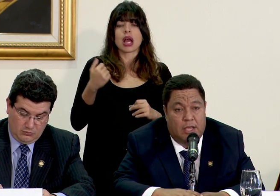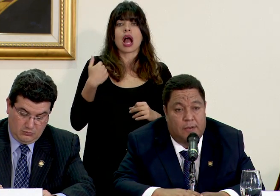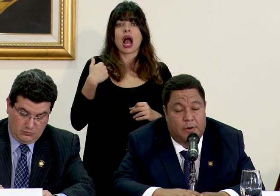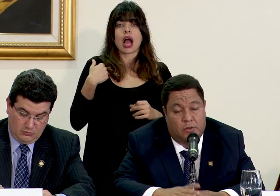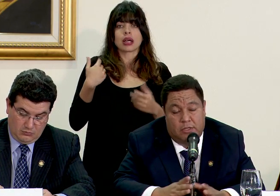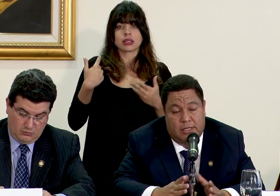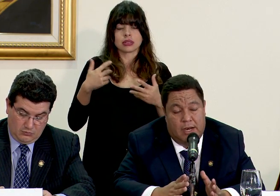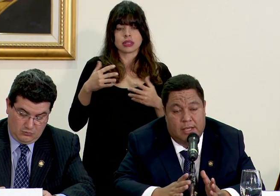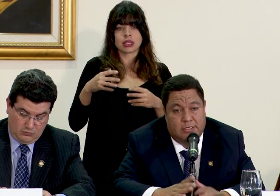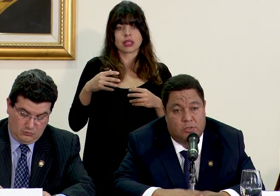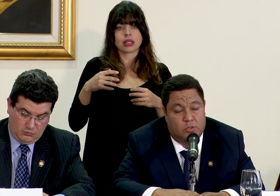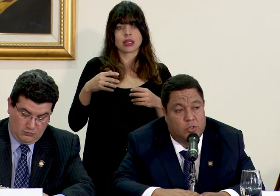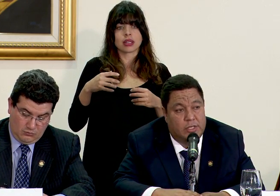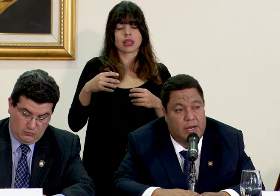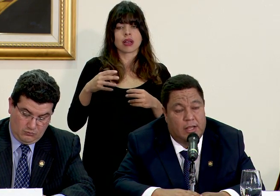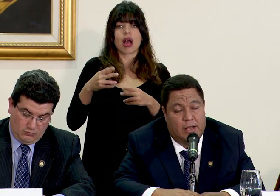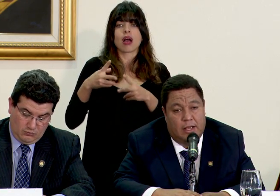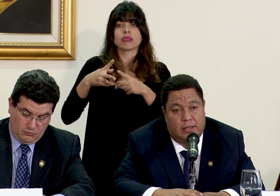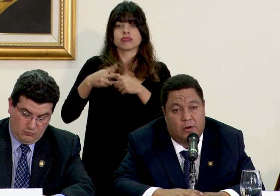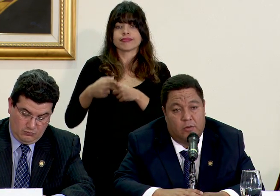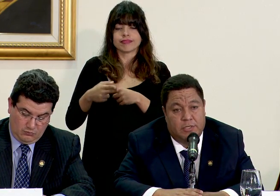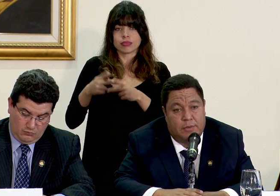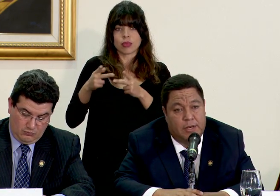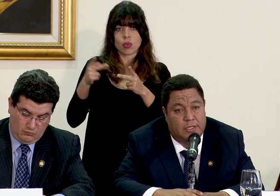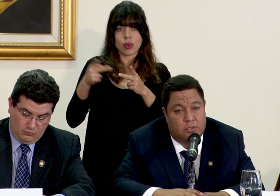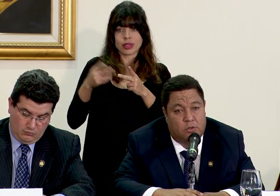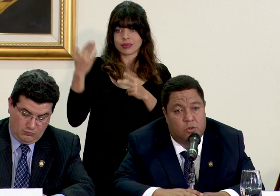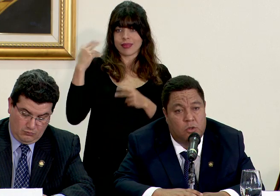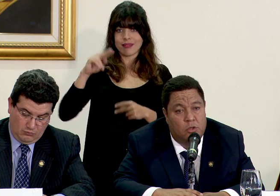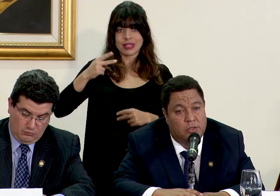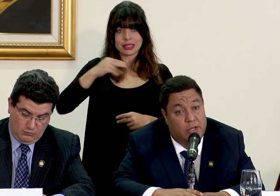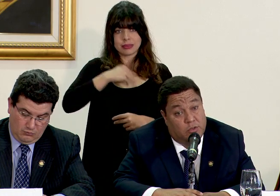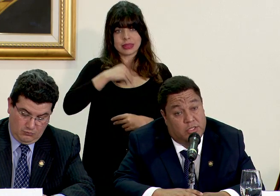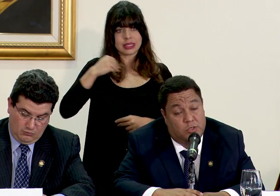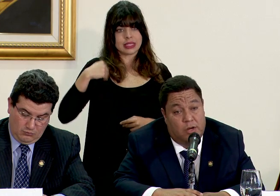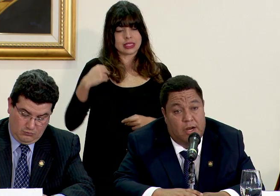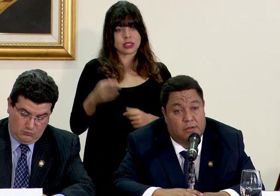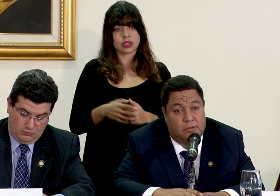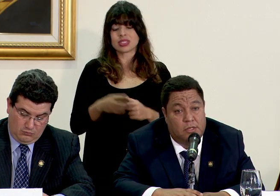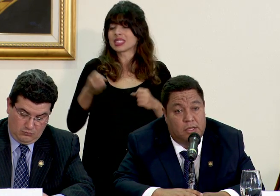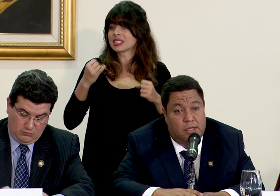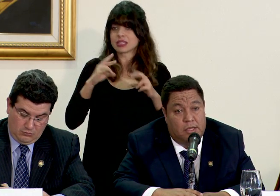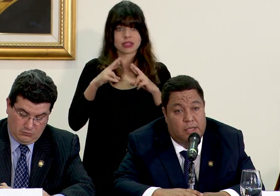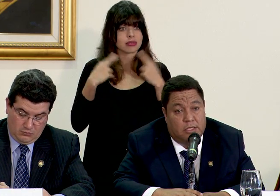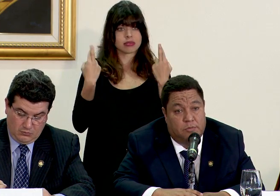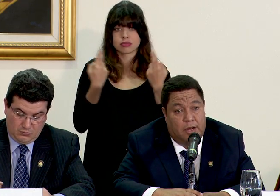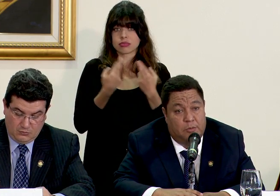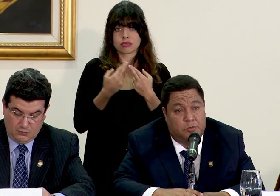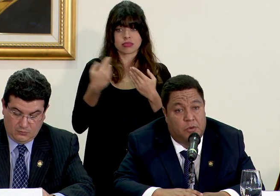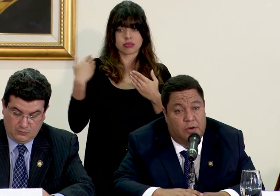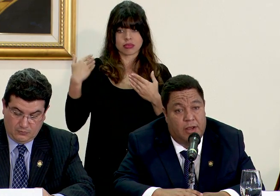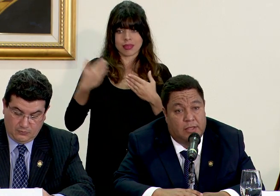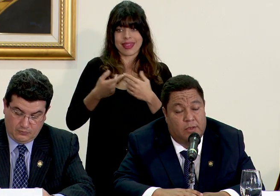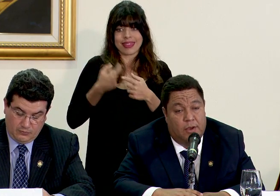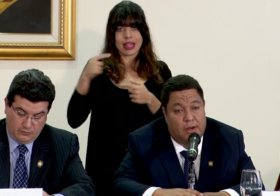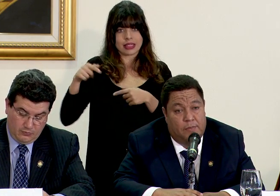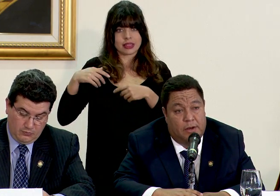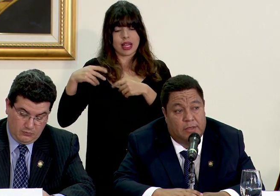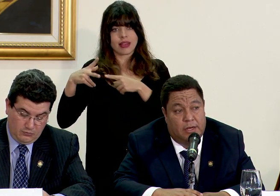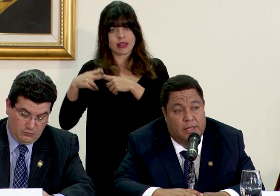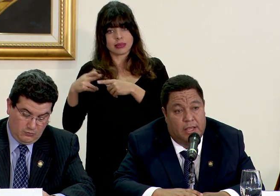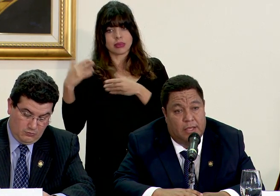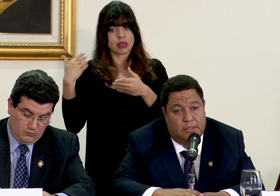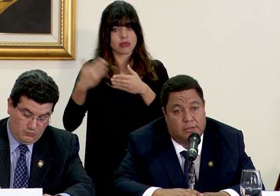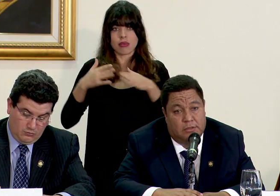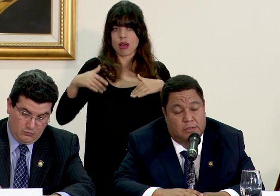la renuncia perdón desde la institución del anterior viceministro de no sesionar y esperamos poder reactivar